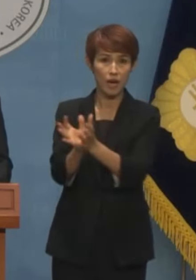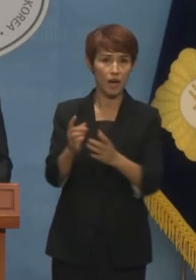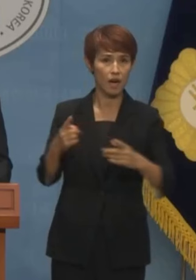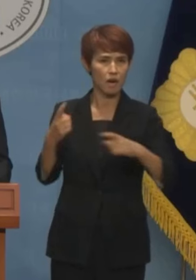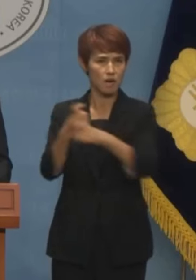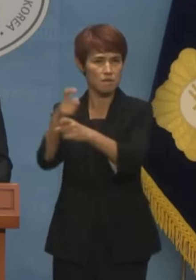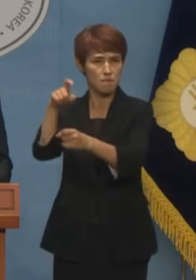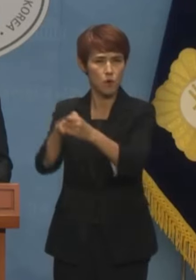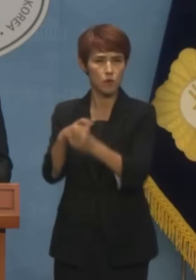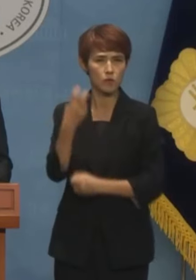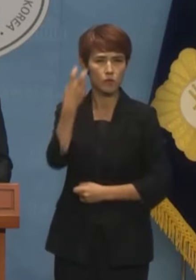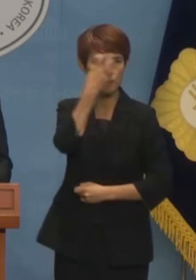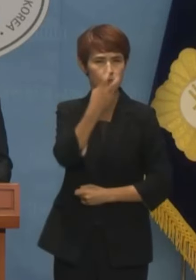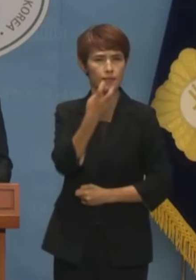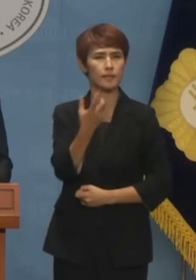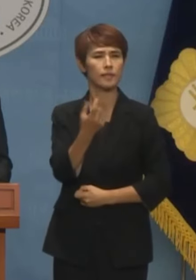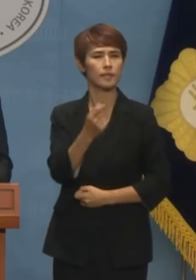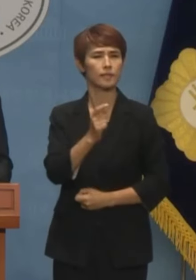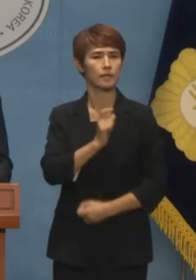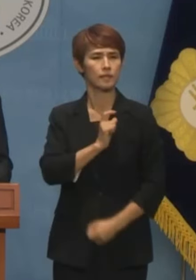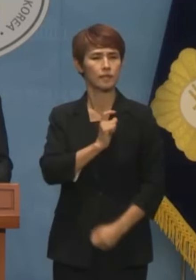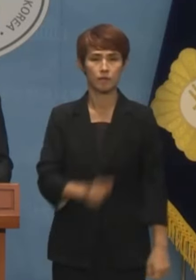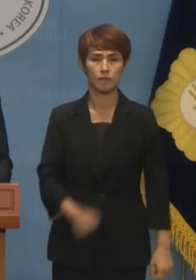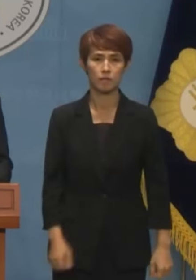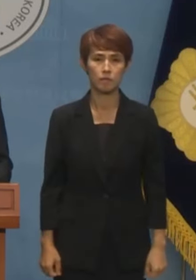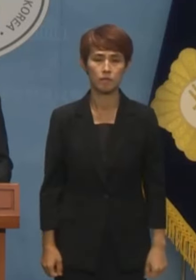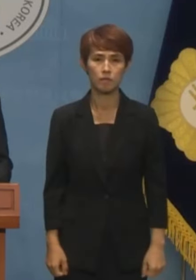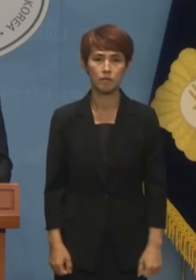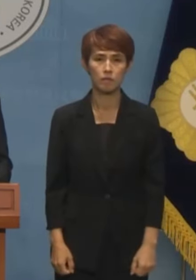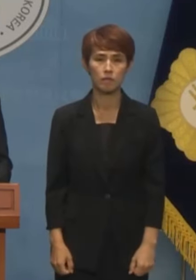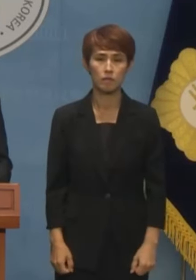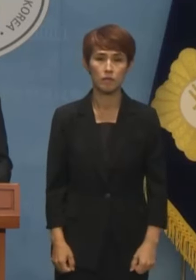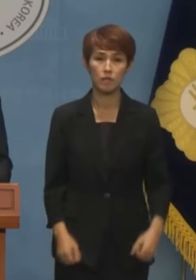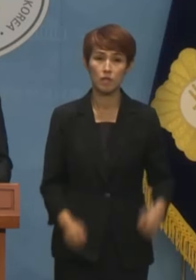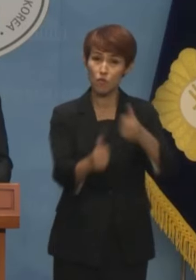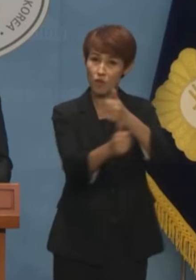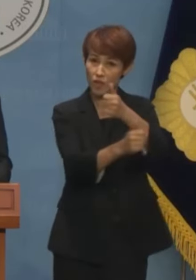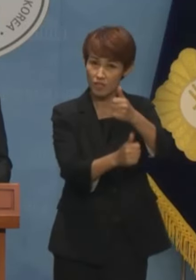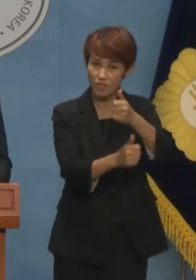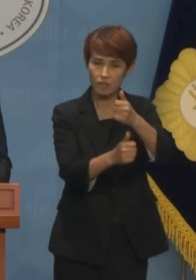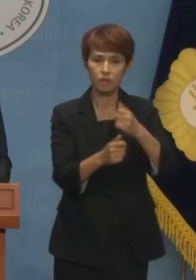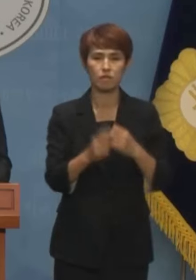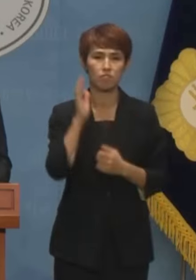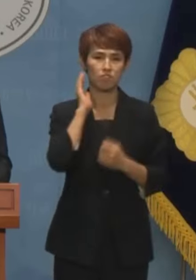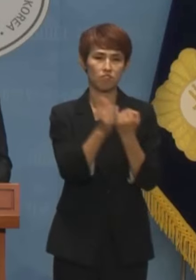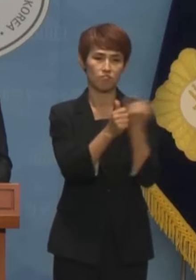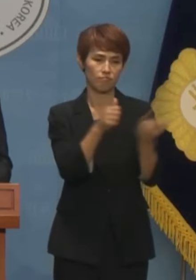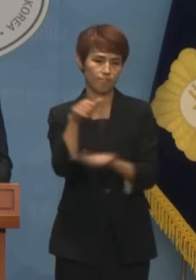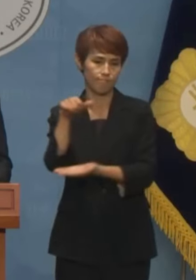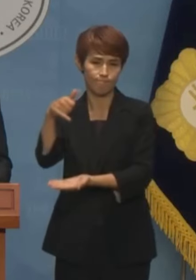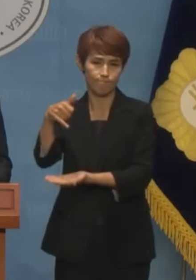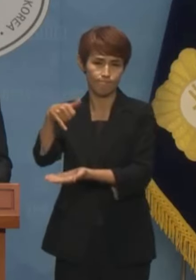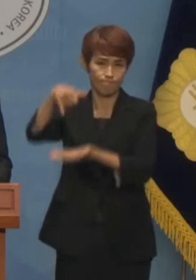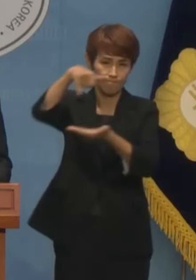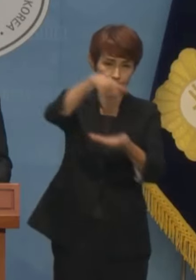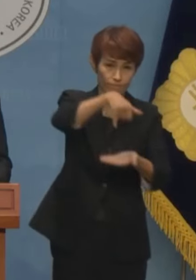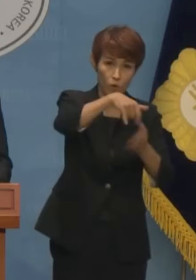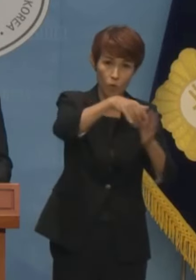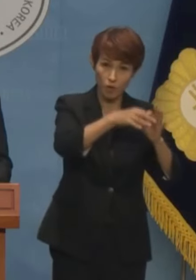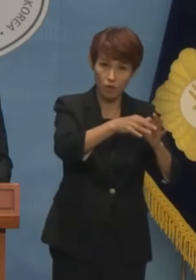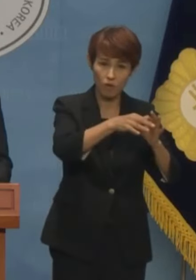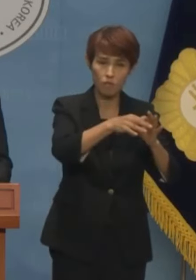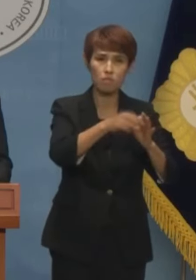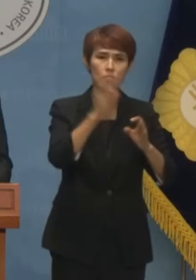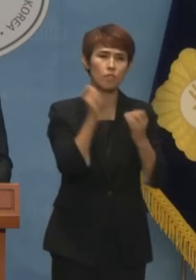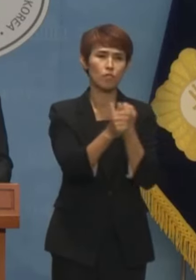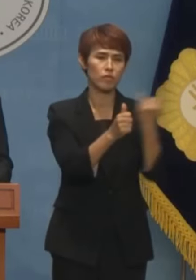강한 의심이 듭니다. 국민권익위원회는 명품백 수수 사건과 관련하여 김건희